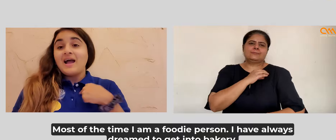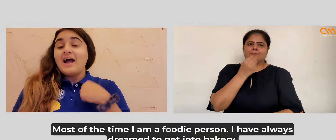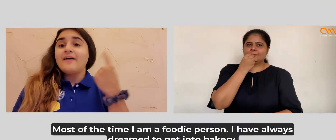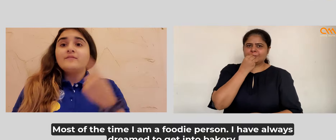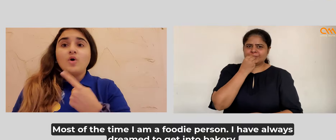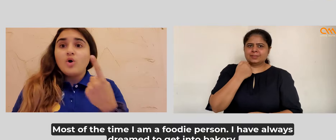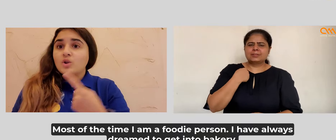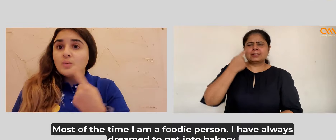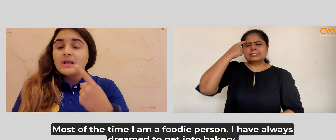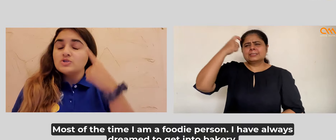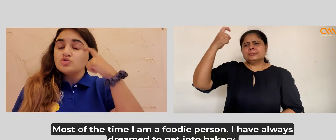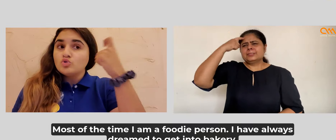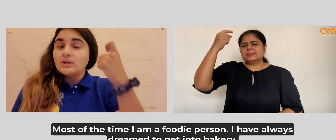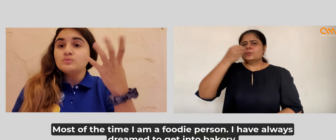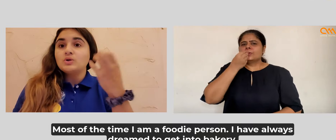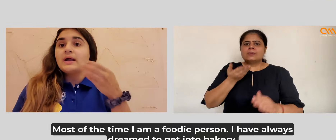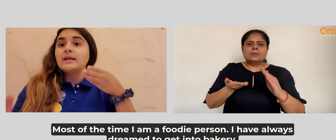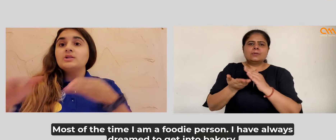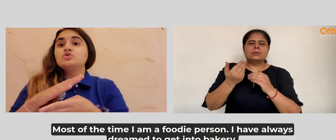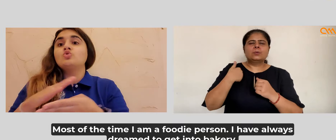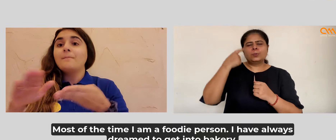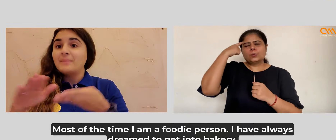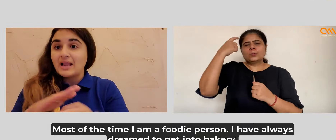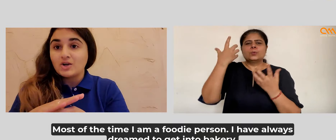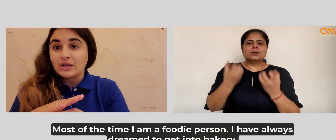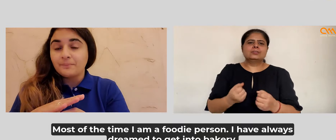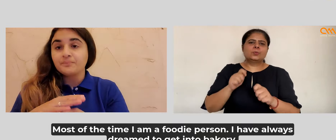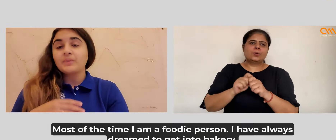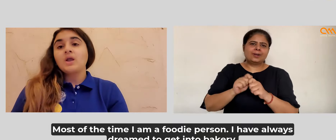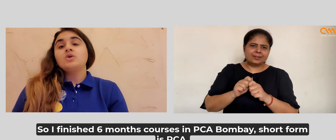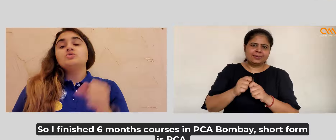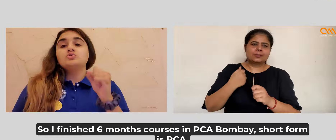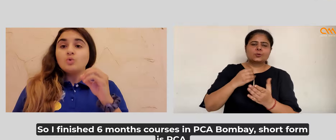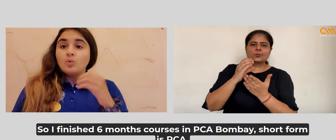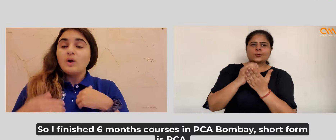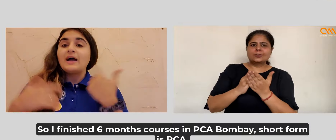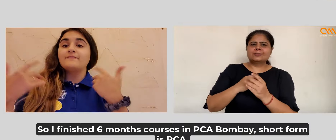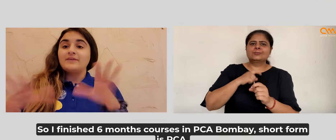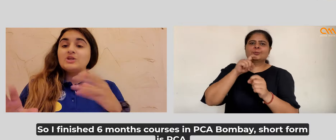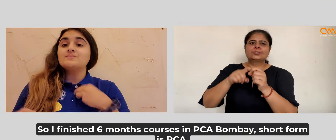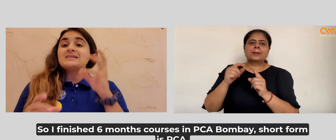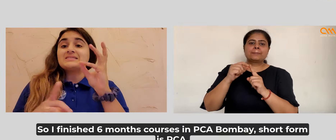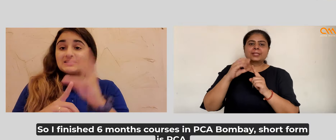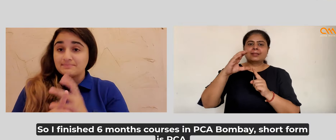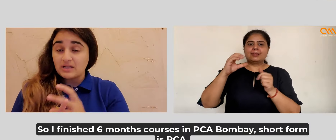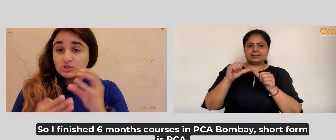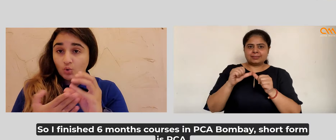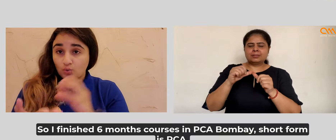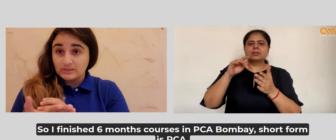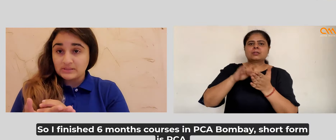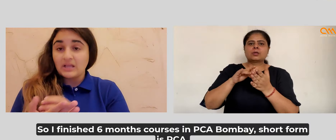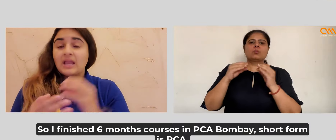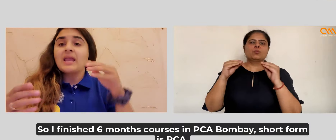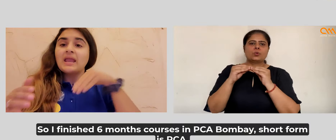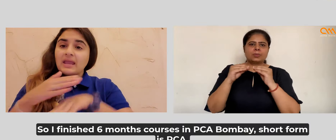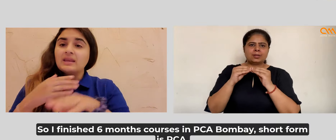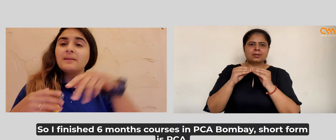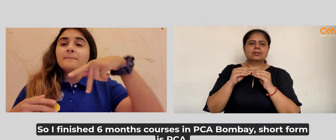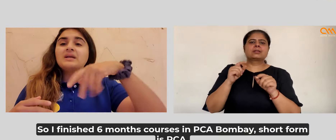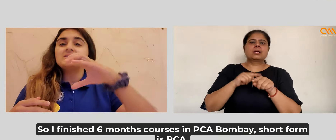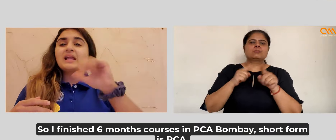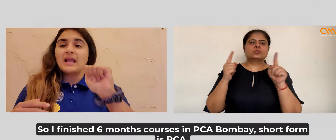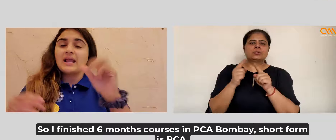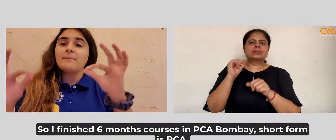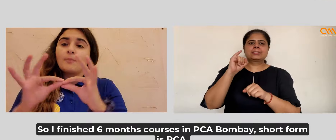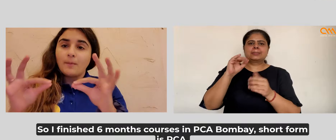बेहर शौकीन हूँ और मेरा हमेशा से सपना रहा है बेकर बनने का। जिसके लिए मैंने चह मास